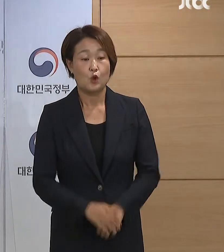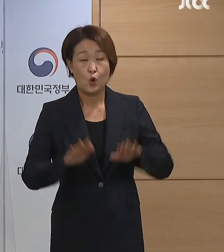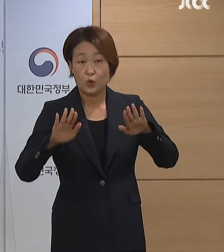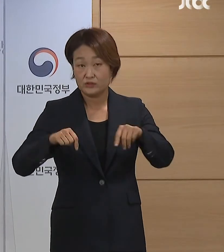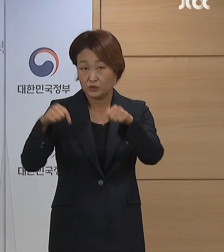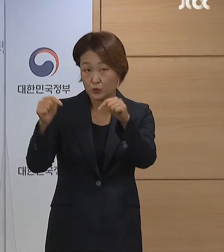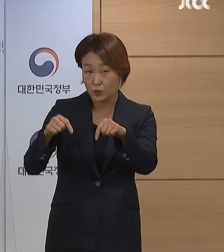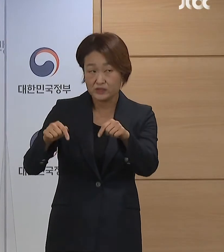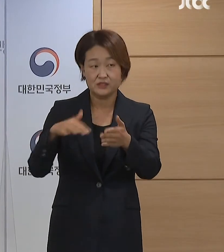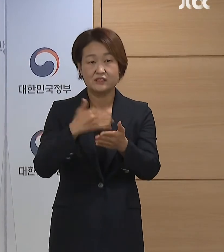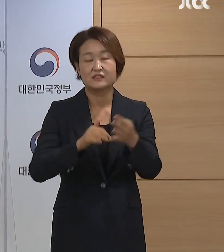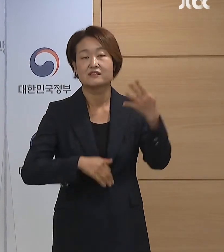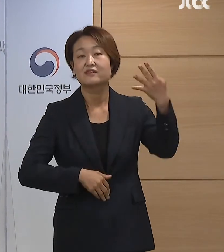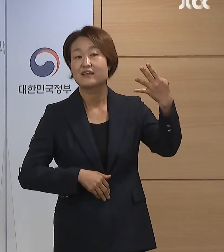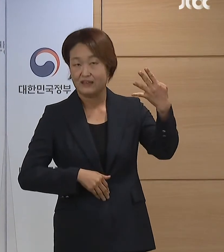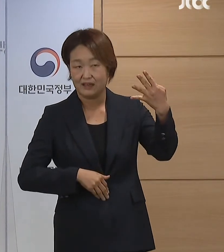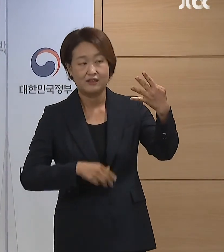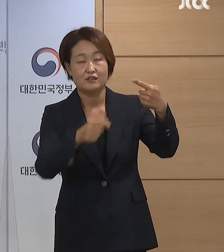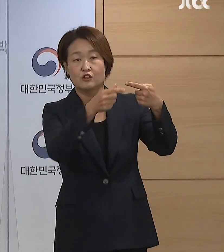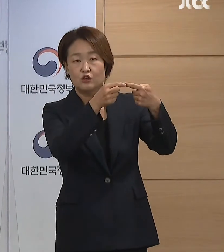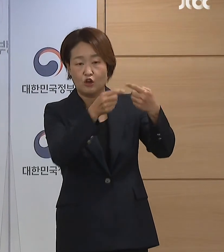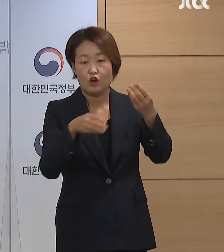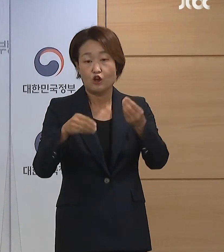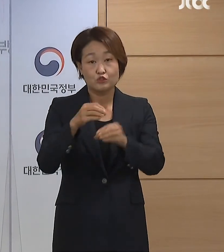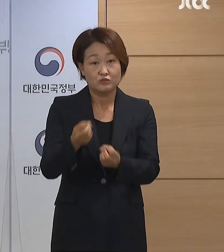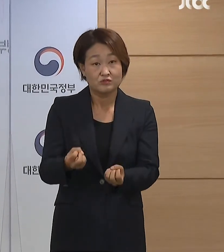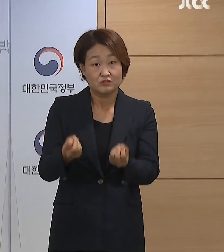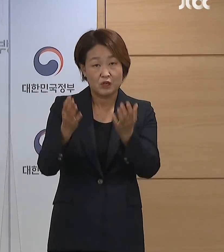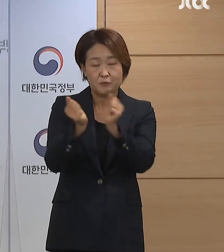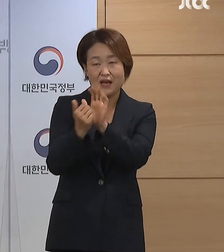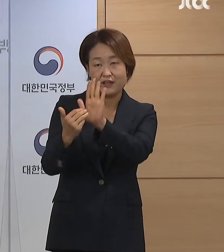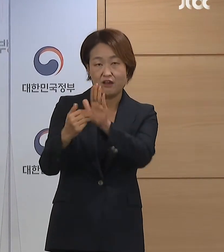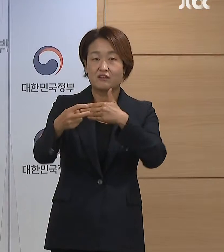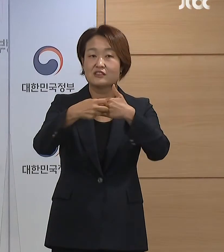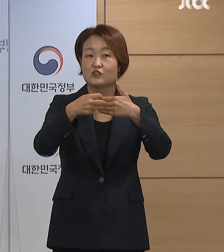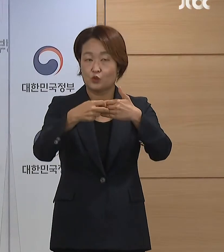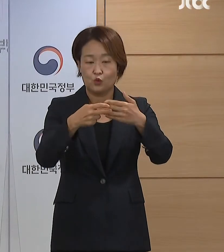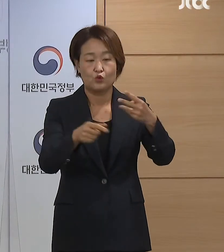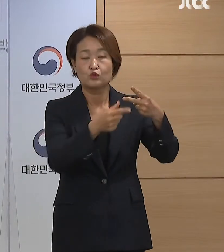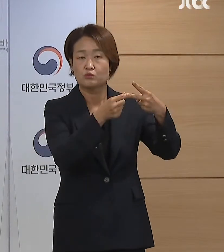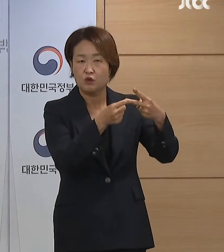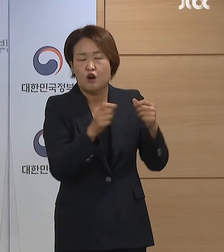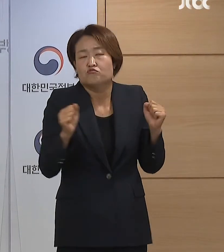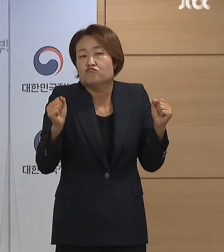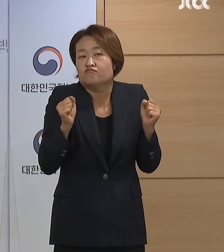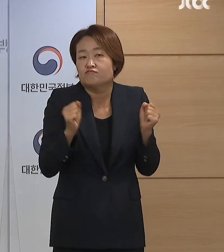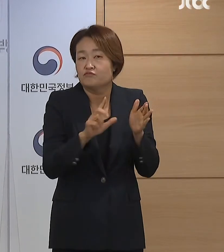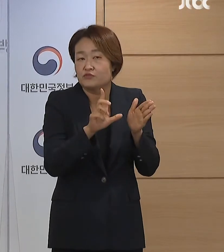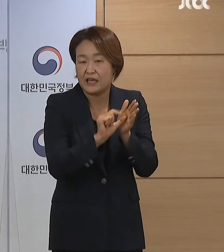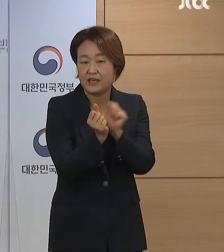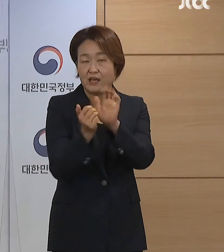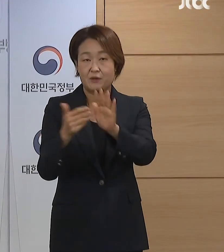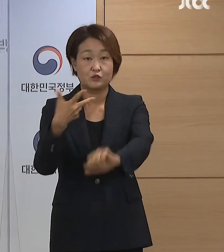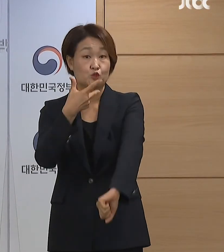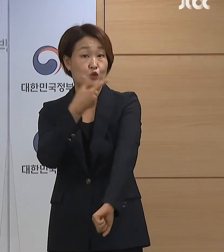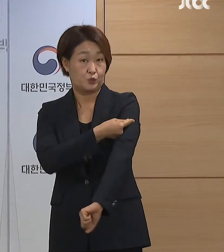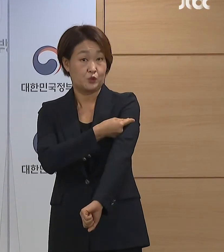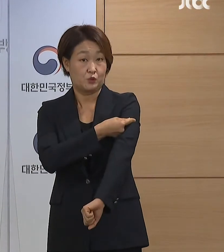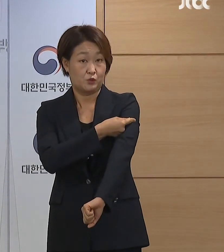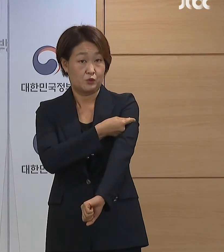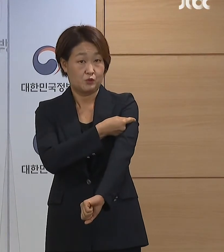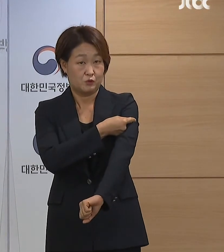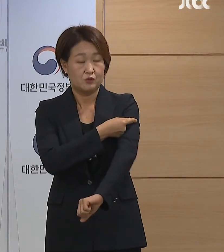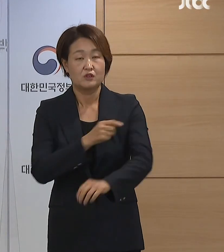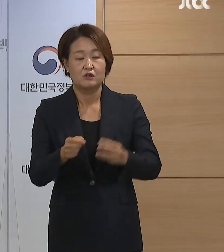4가지 논의를 하였습니다. 첫째는 추석 방역 의료 대책, 둘째는 동절기 예방접종의 기본 방향,